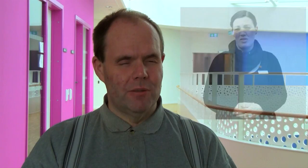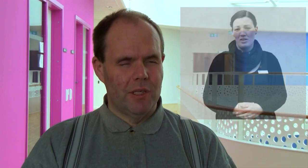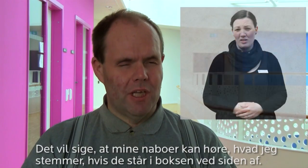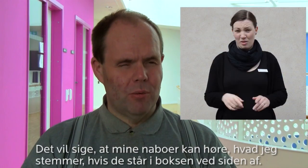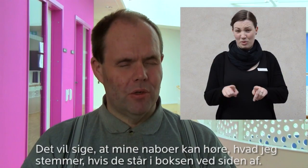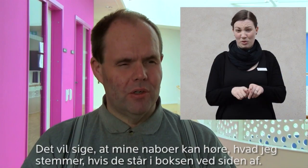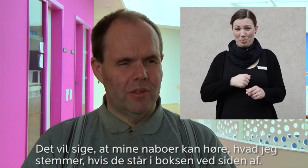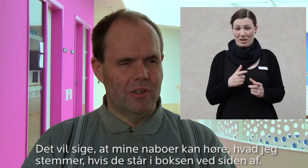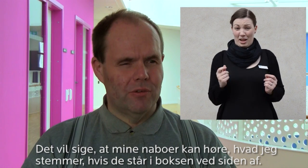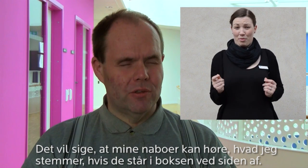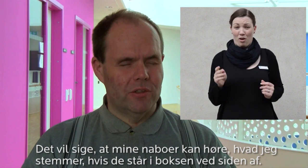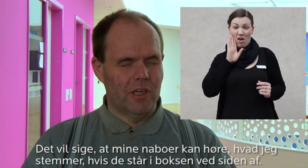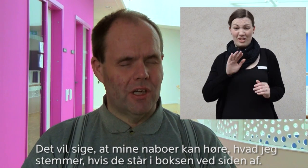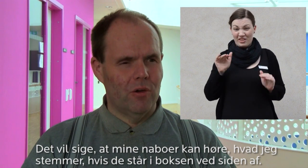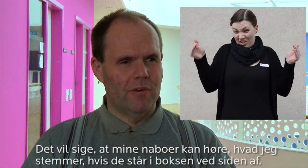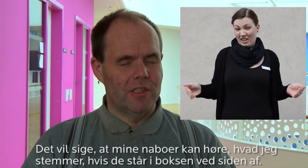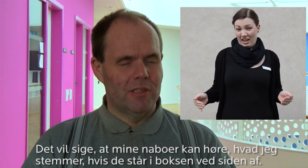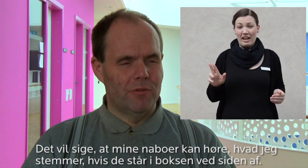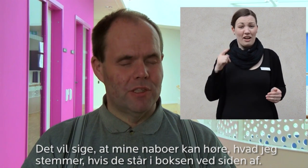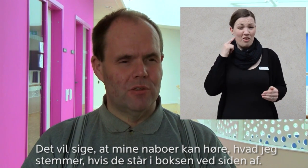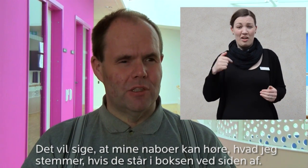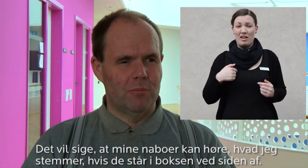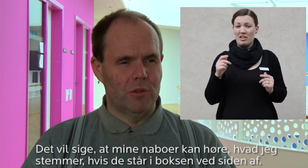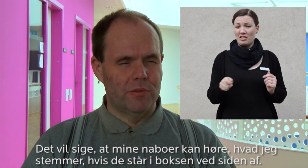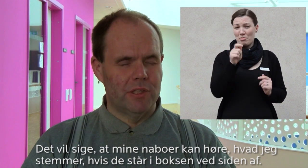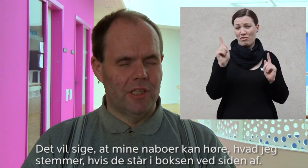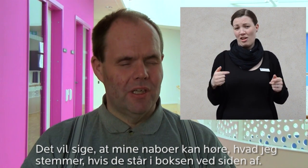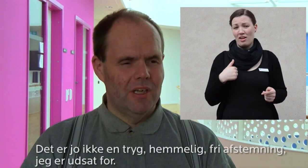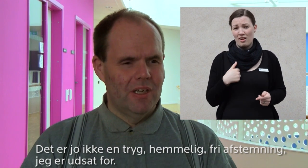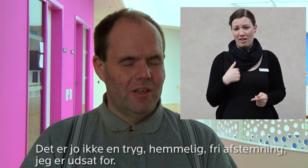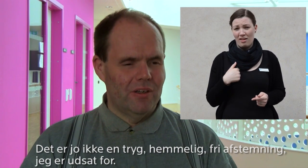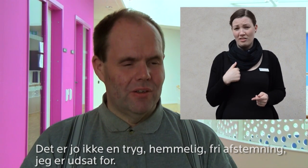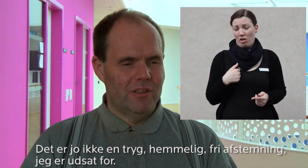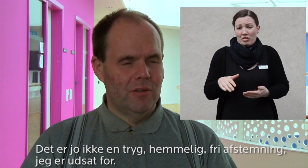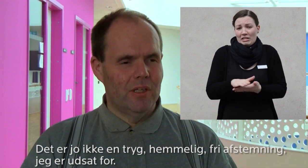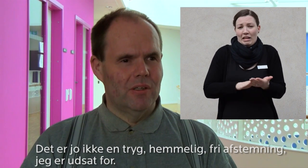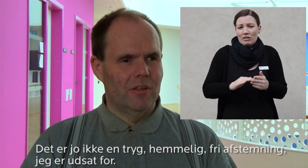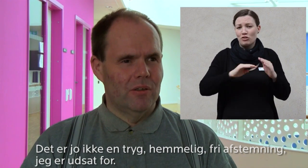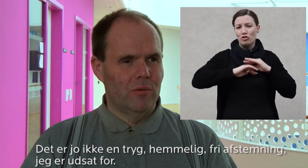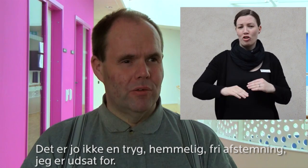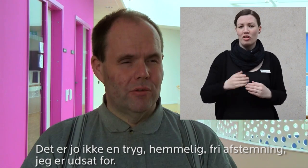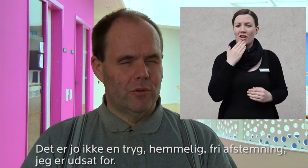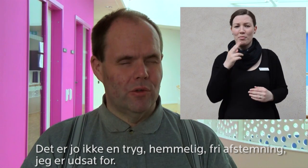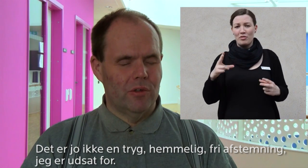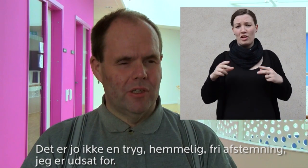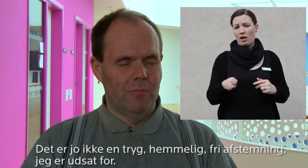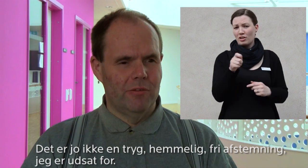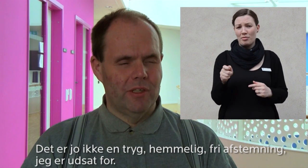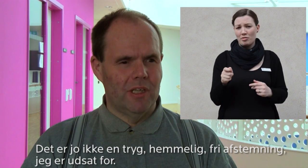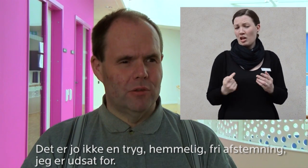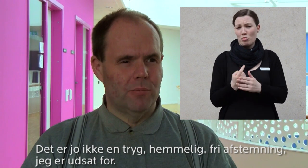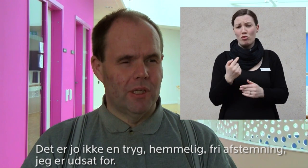Det vil sige, at mine naboer kan høre, jeg stemmer, hvis de står i stemmeboksen ved siden af. Og det er jo ikke nogen tryg,